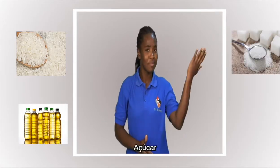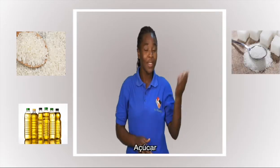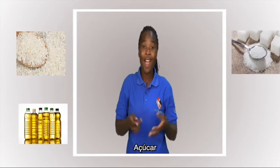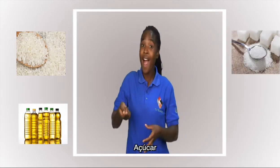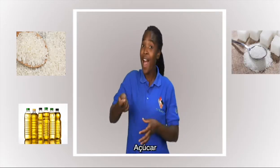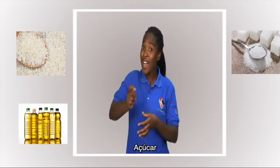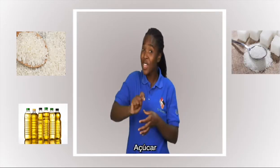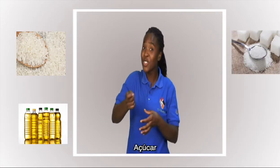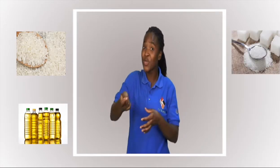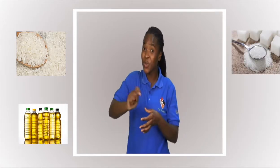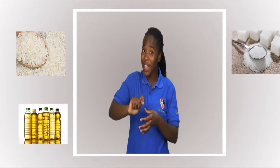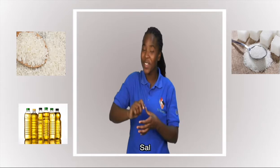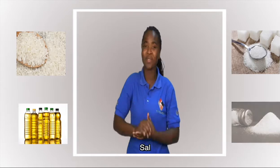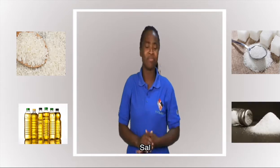açúcar, sal,